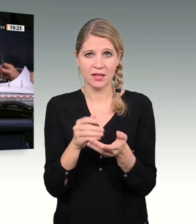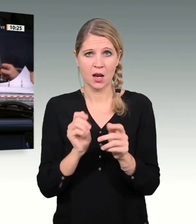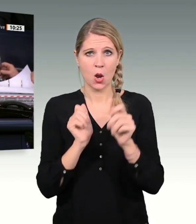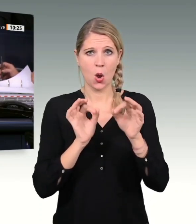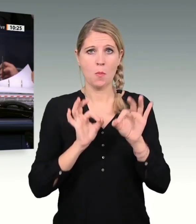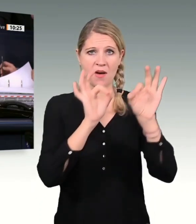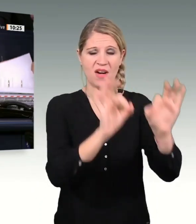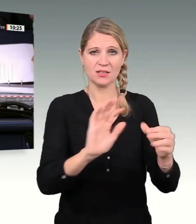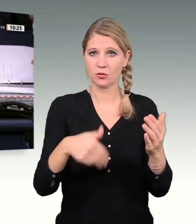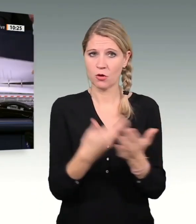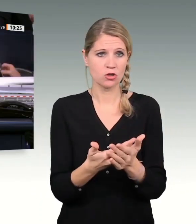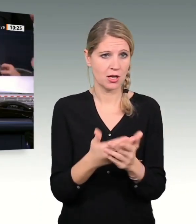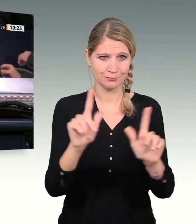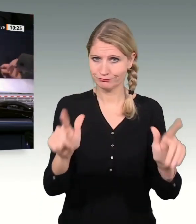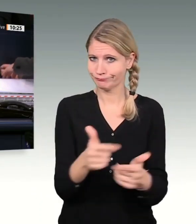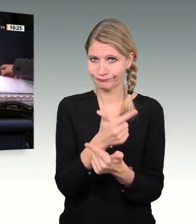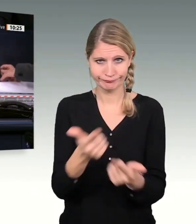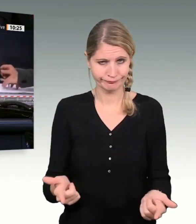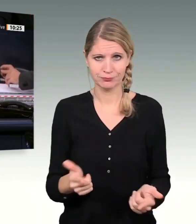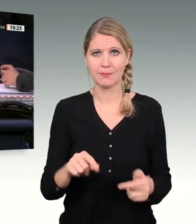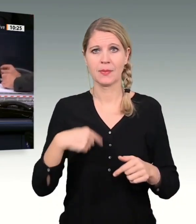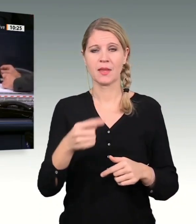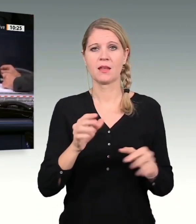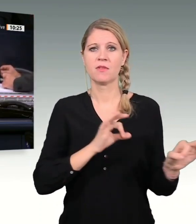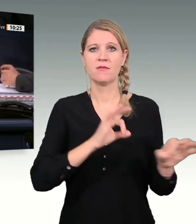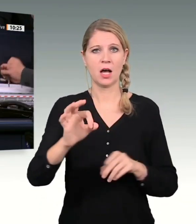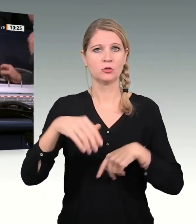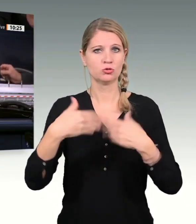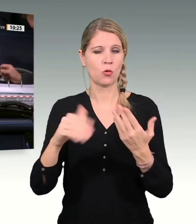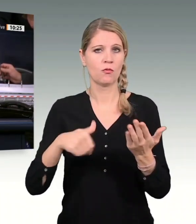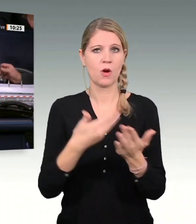ist nicht der Fall. Dann verfahren wir wie vorgeschlagen.